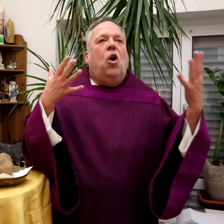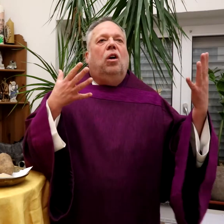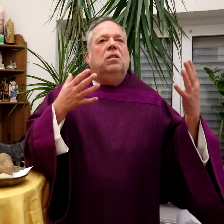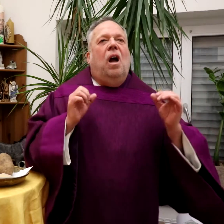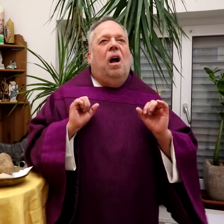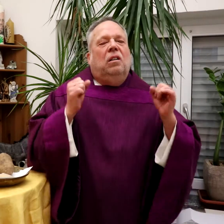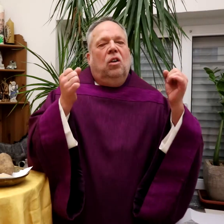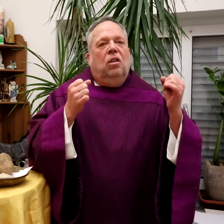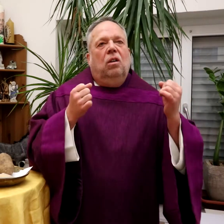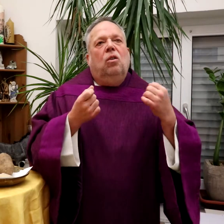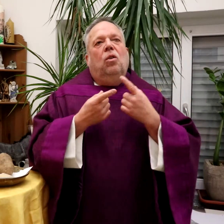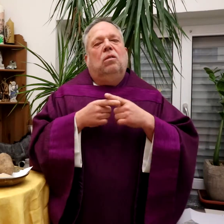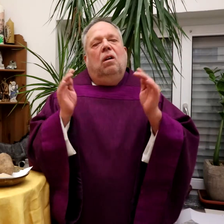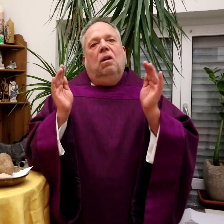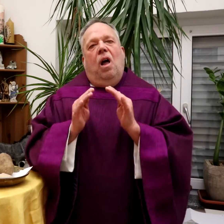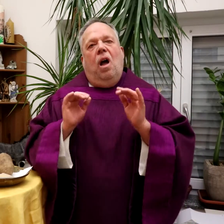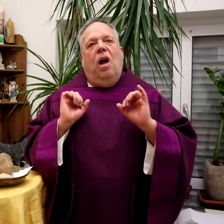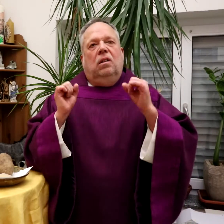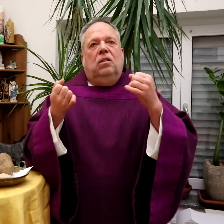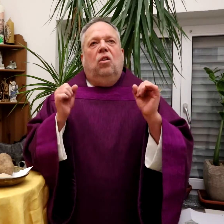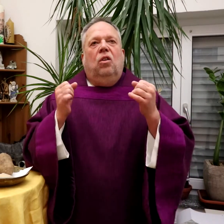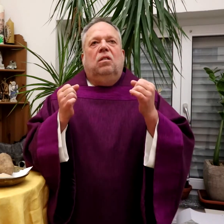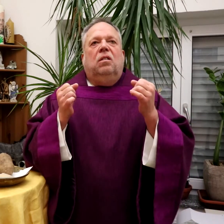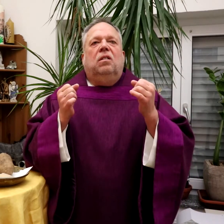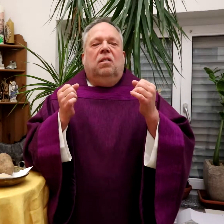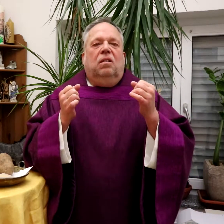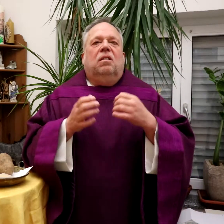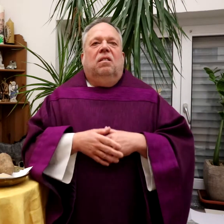Es gibt große Aktionen und ganz kleine Aktionen.